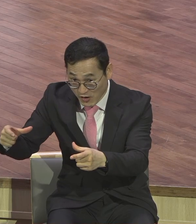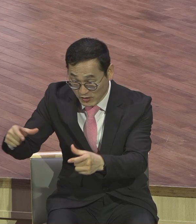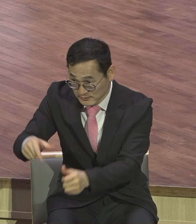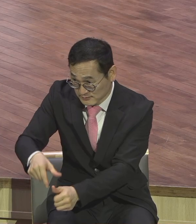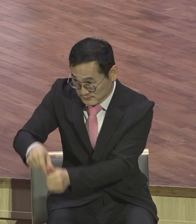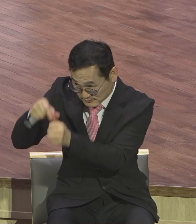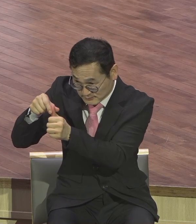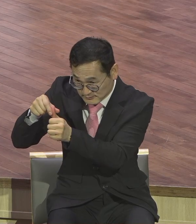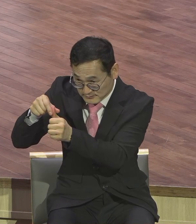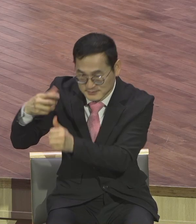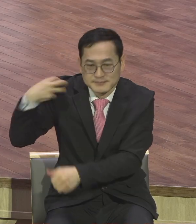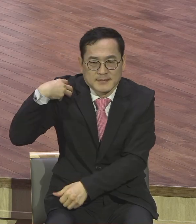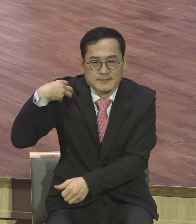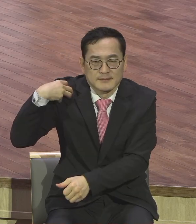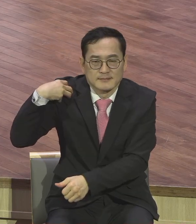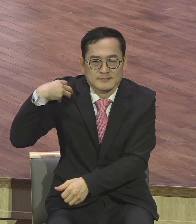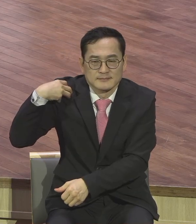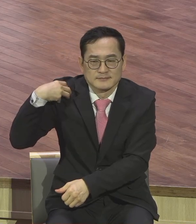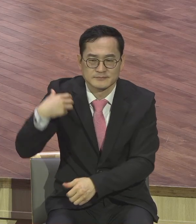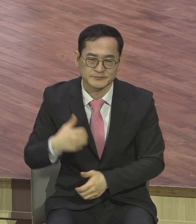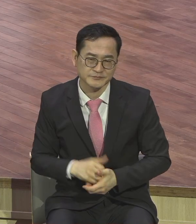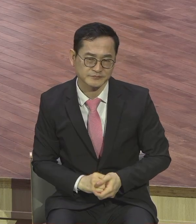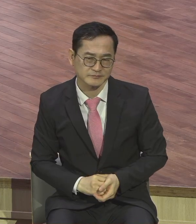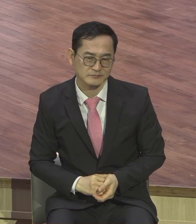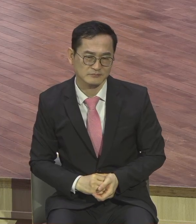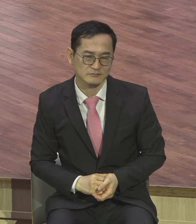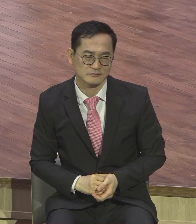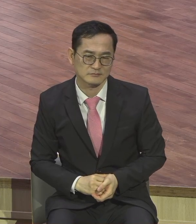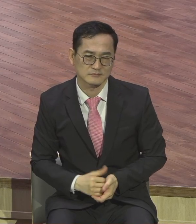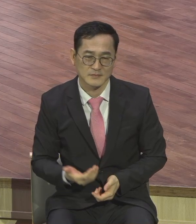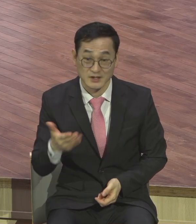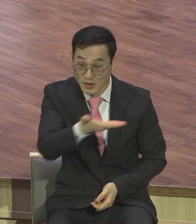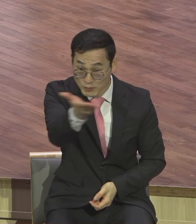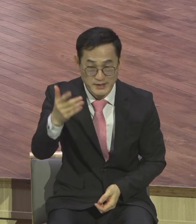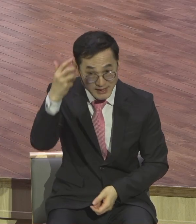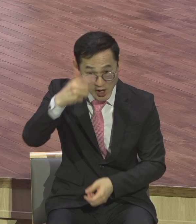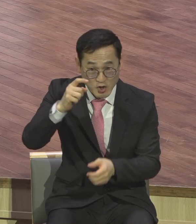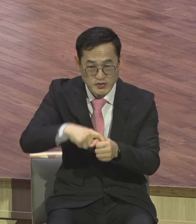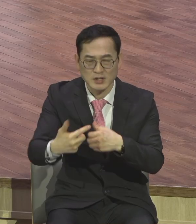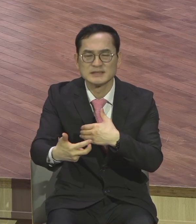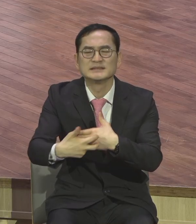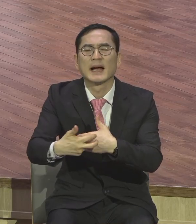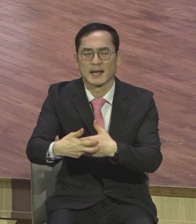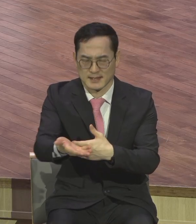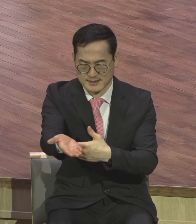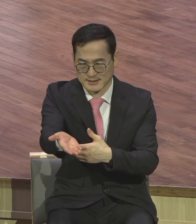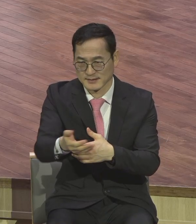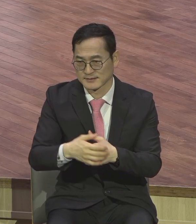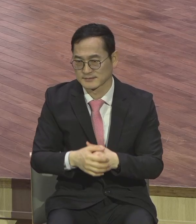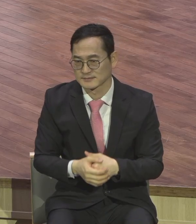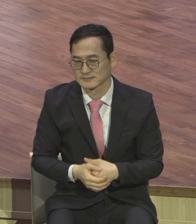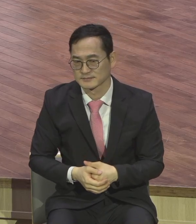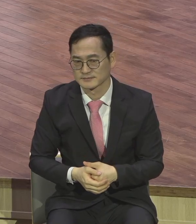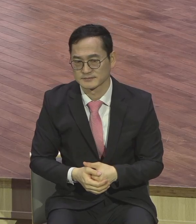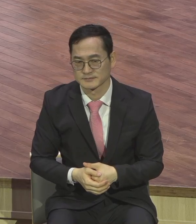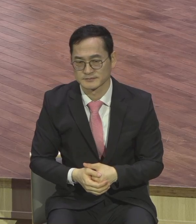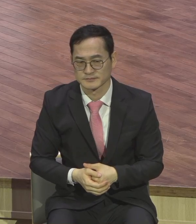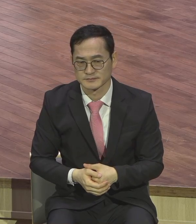여러분 지난주에 말씀드렸죠 영적 의사라고 여러분 밖에 종교인들